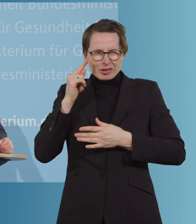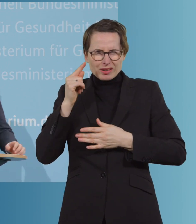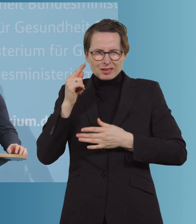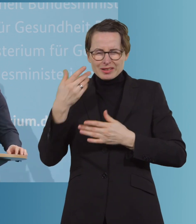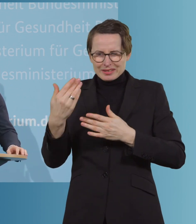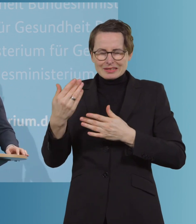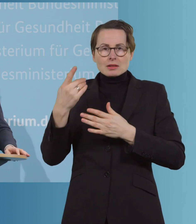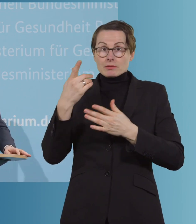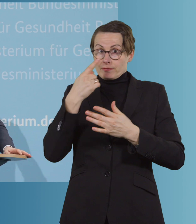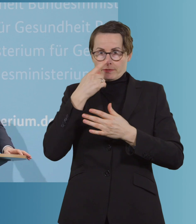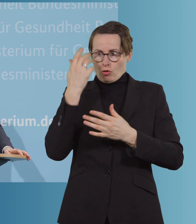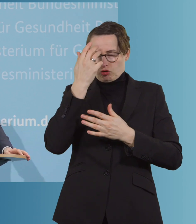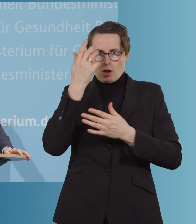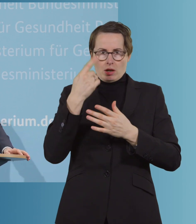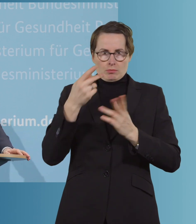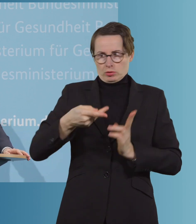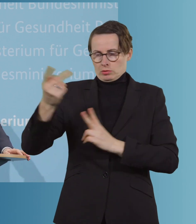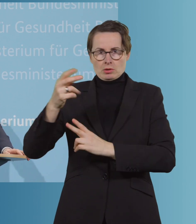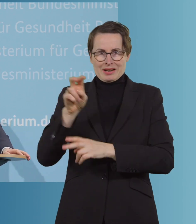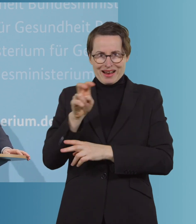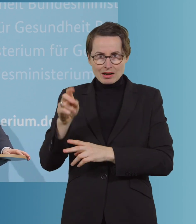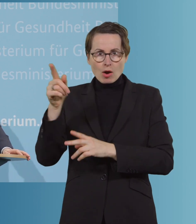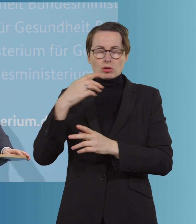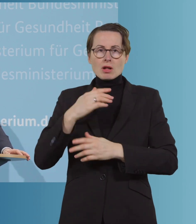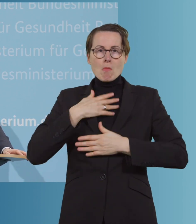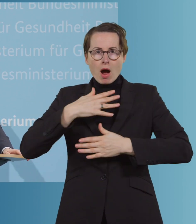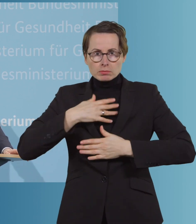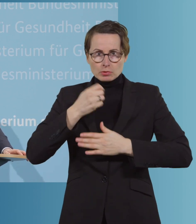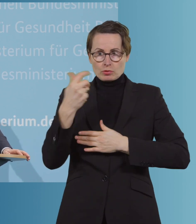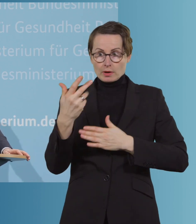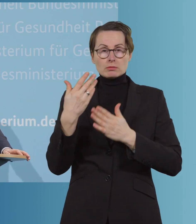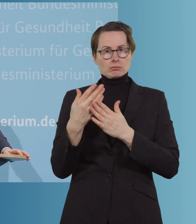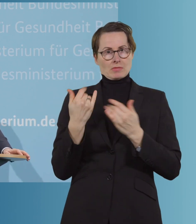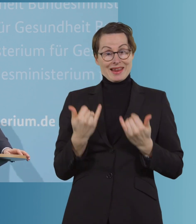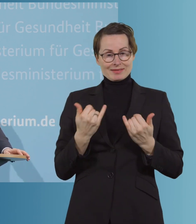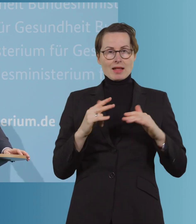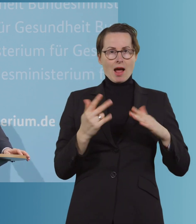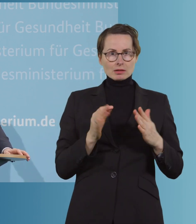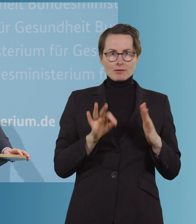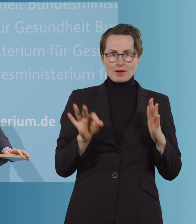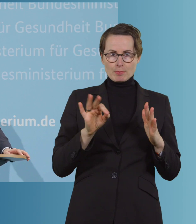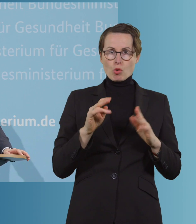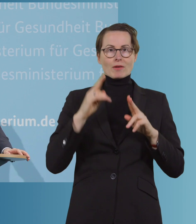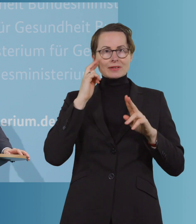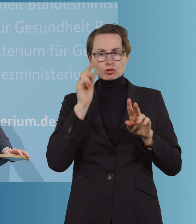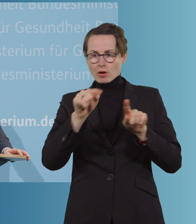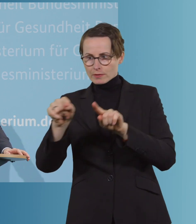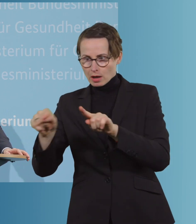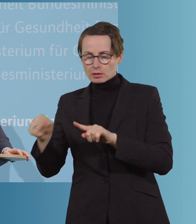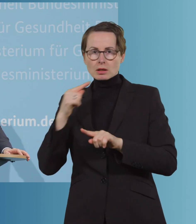möglicherweise gar klinisch, dass das nach dem jetzigen Erkenntnisstand 8.2. mittags eben tatsächlich auch mit diesen Impfstoffen